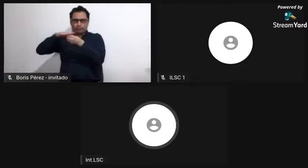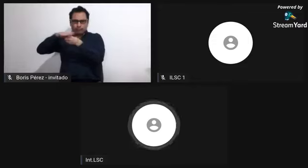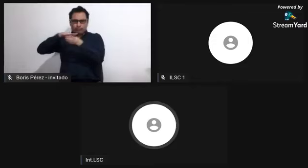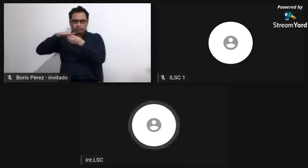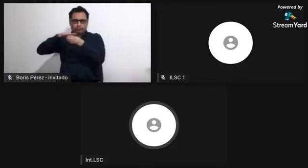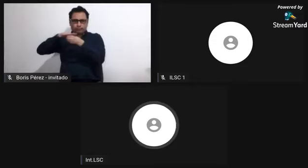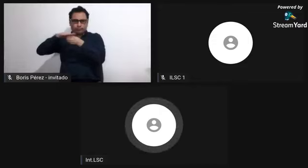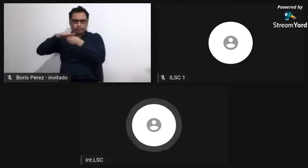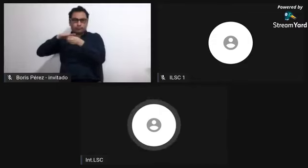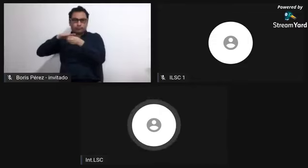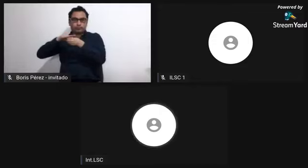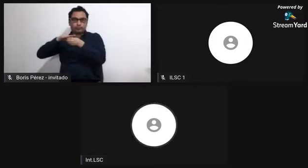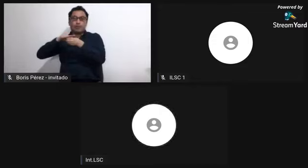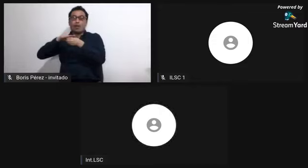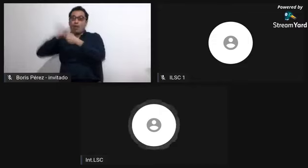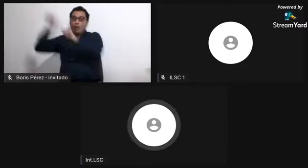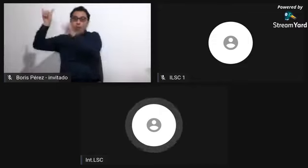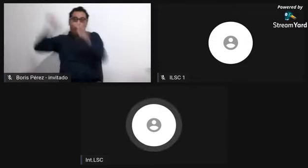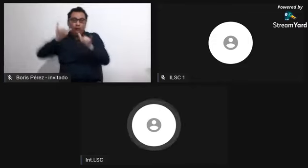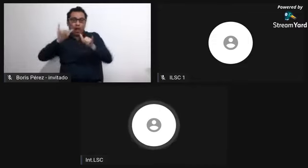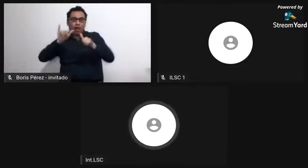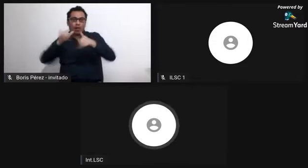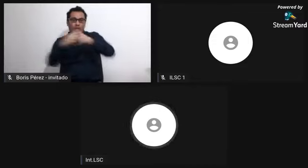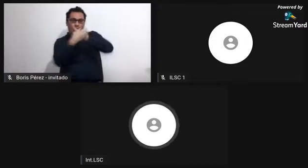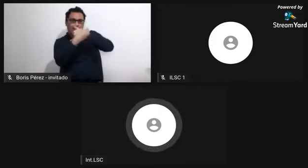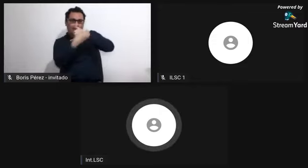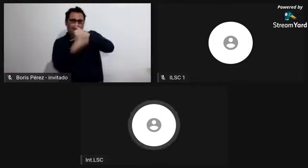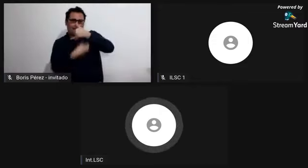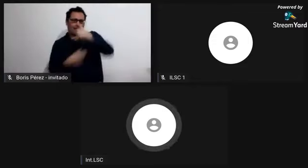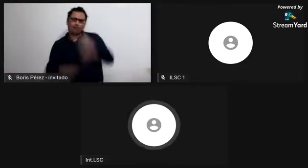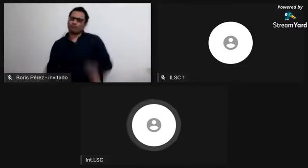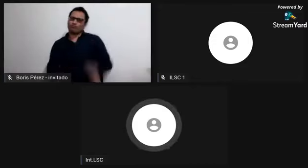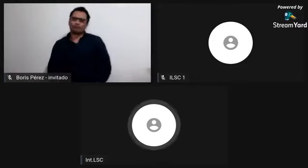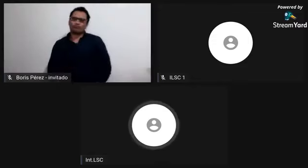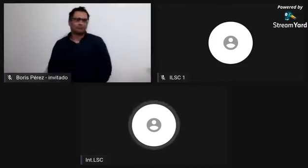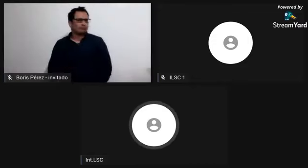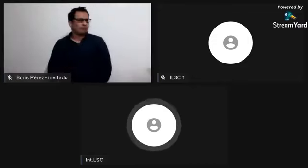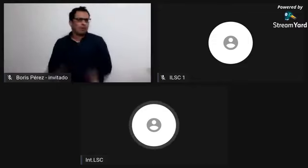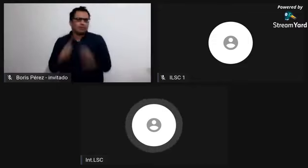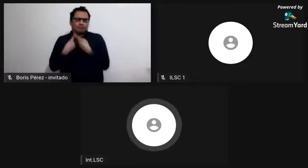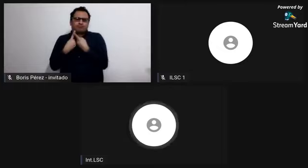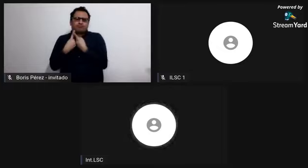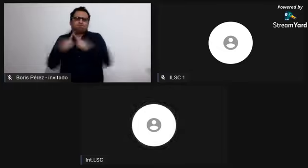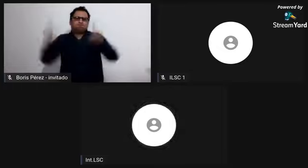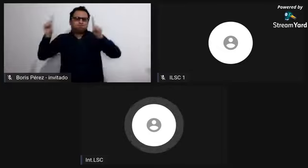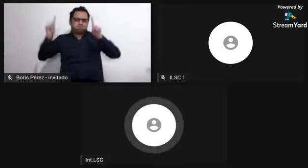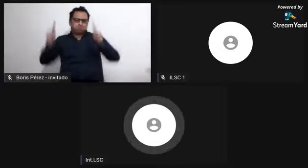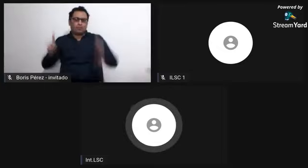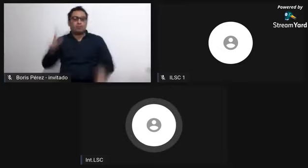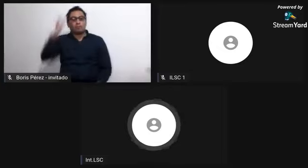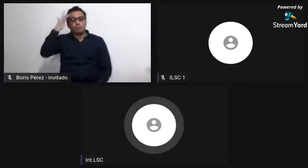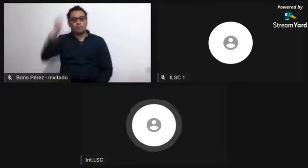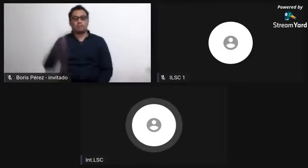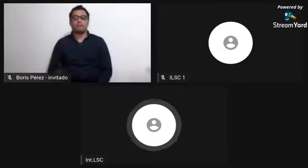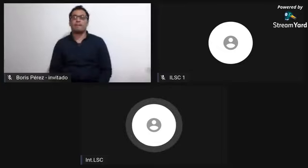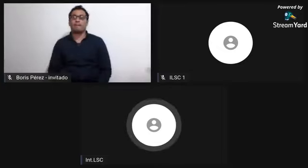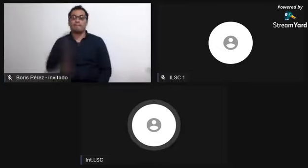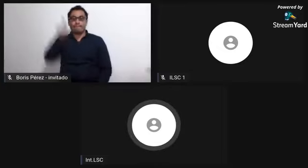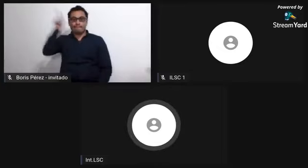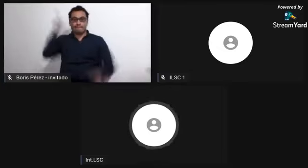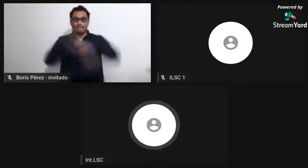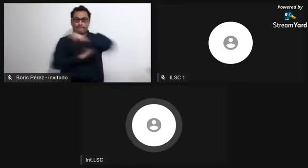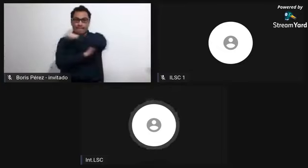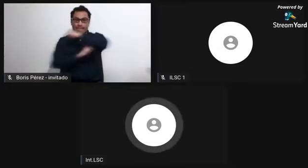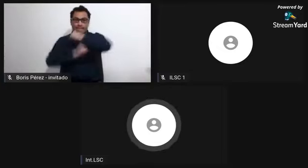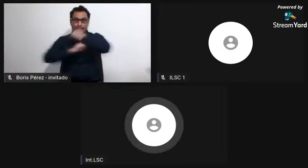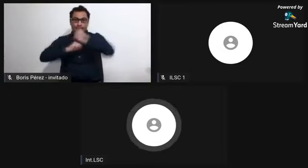veíamos en Cartagena, también en otras regiones del país, no podemos decir que son